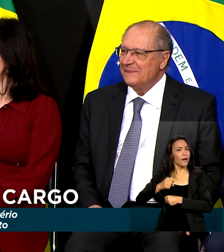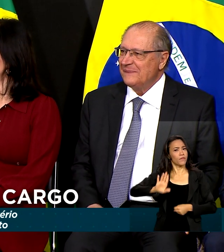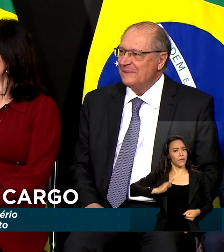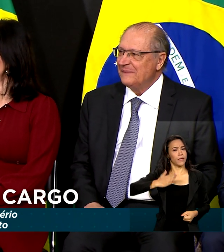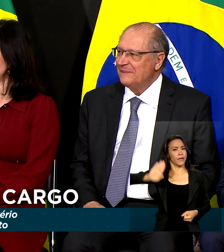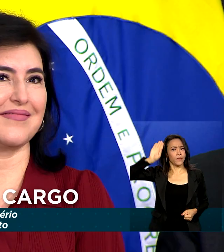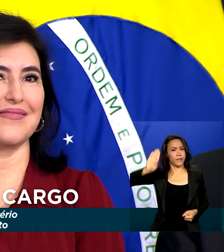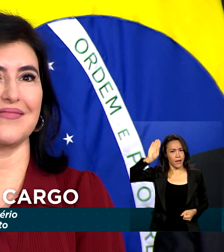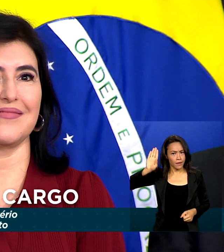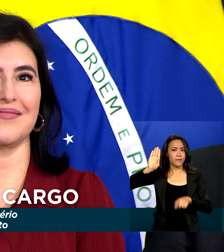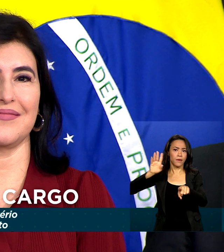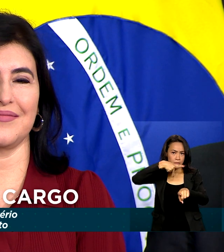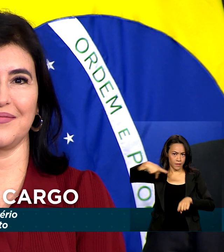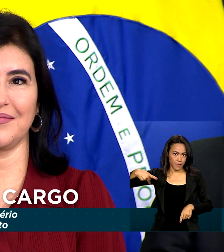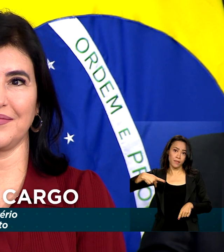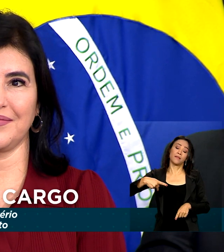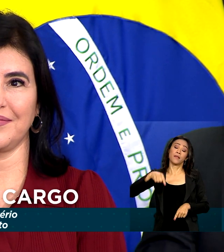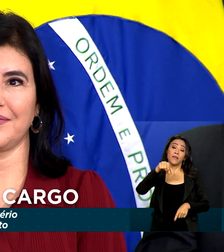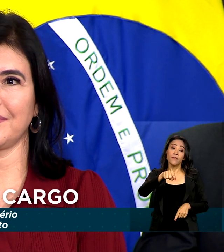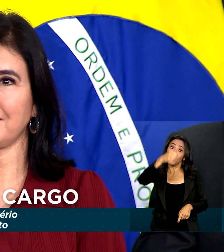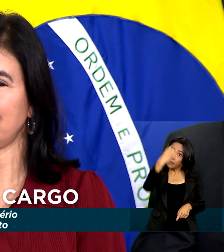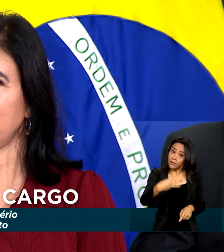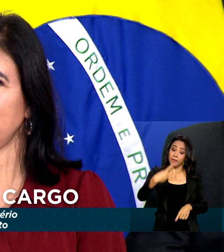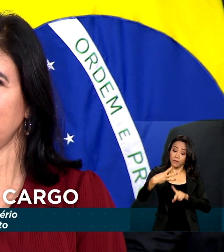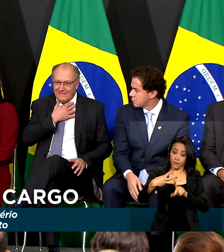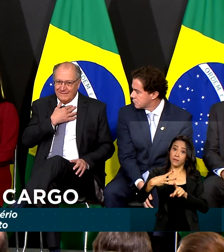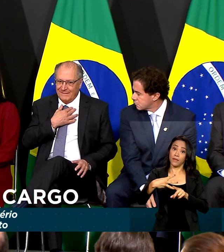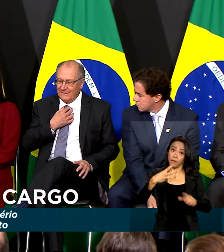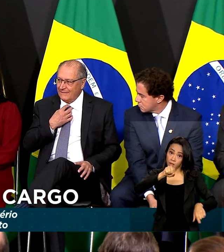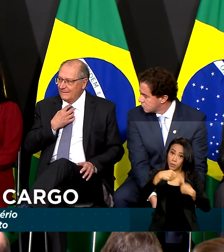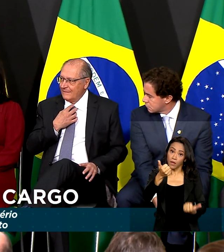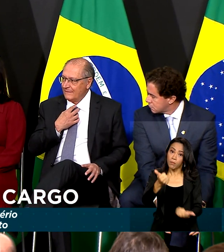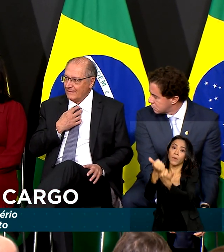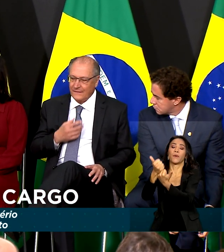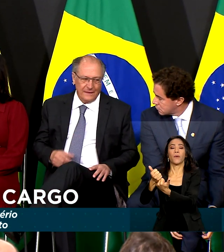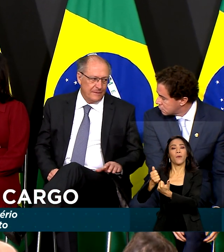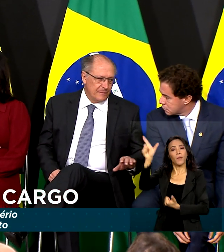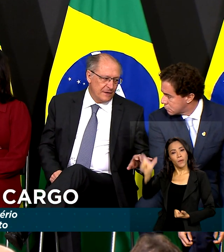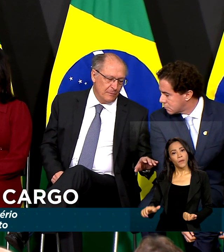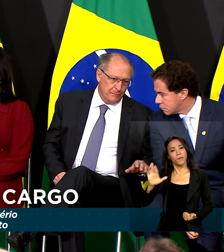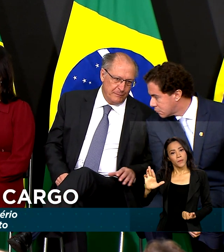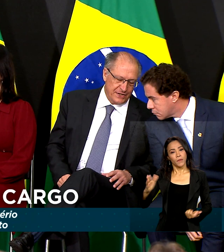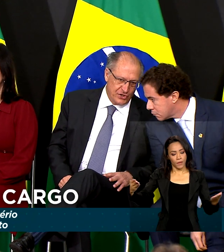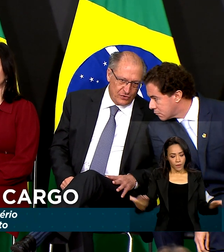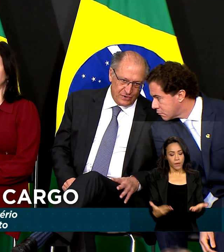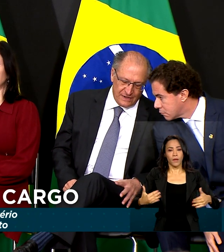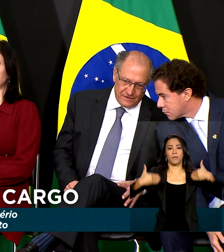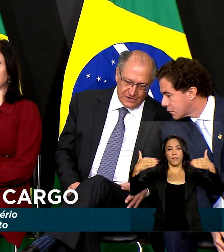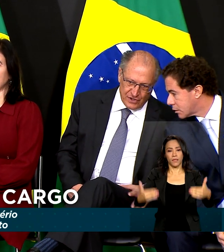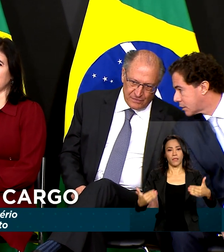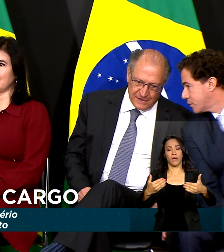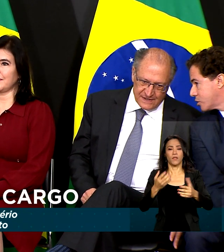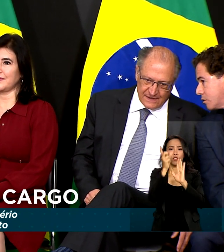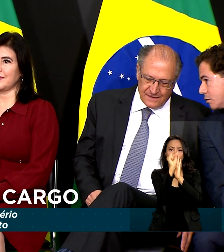terceiro lugar e deu apoio ao presidente Lula no segundo turno. E agora, assume a pasta do Ministério do Planejamento e